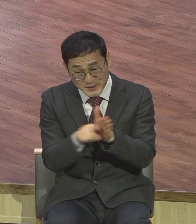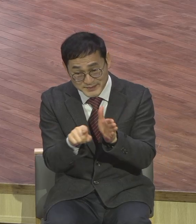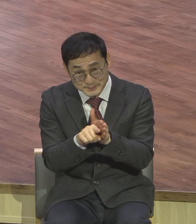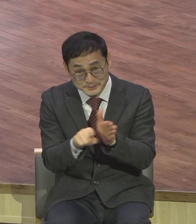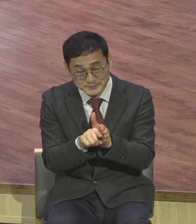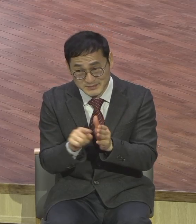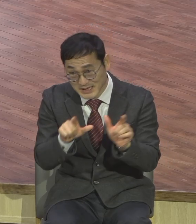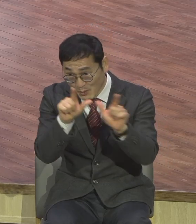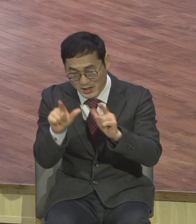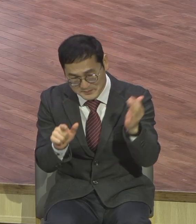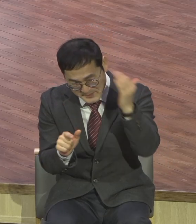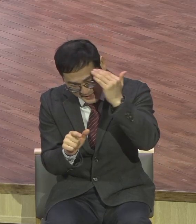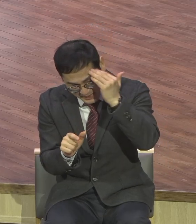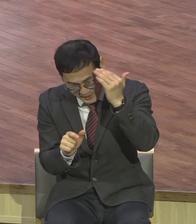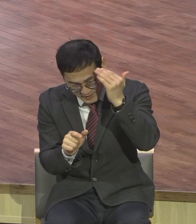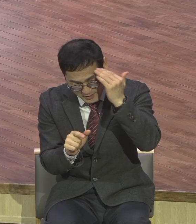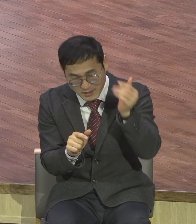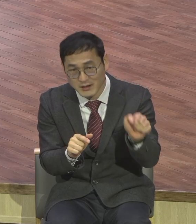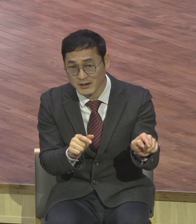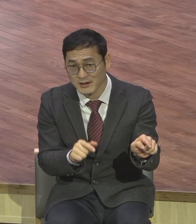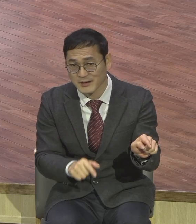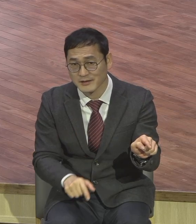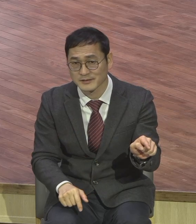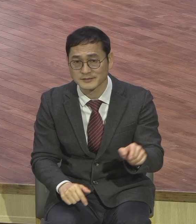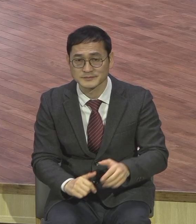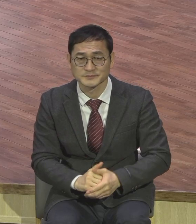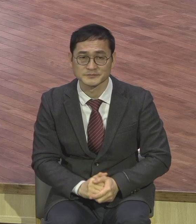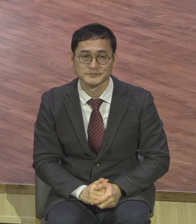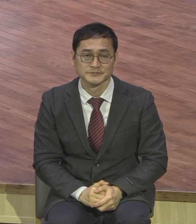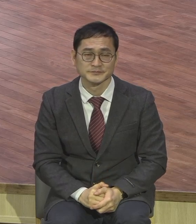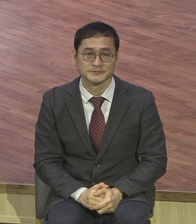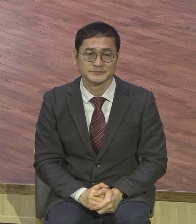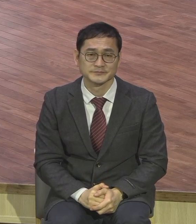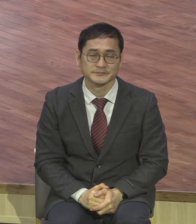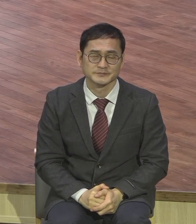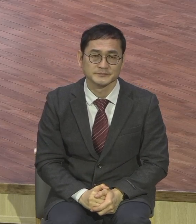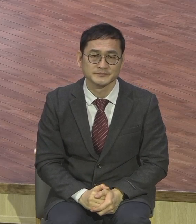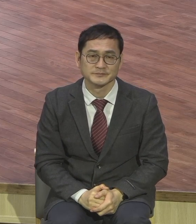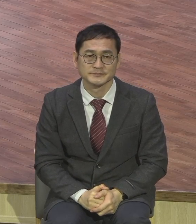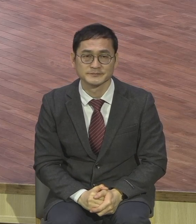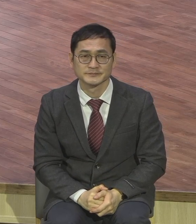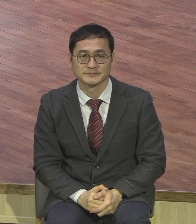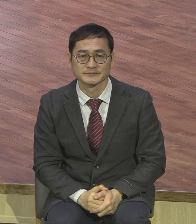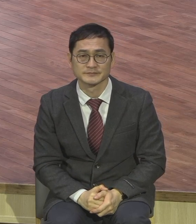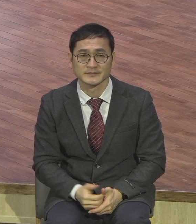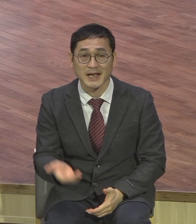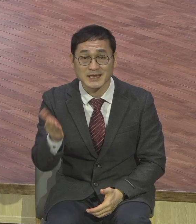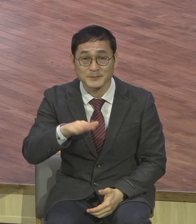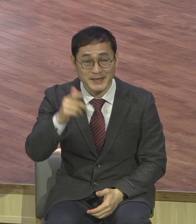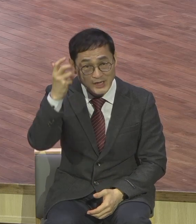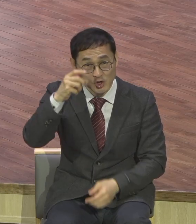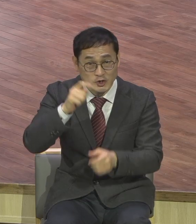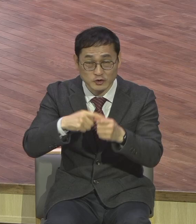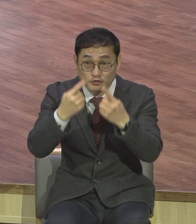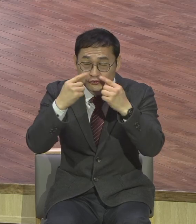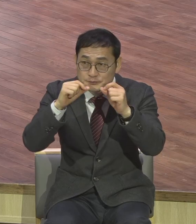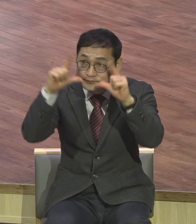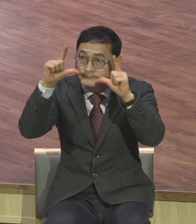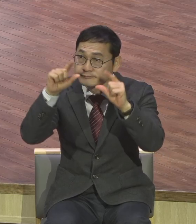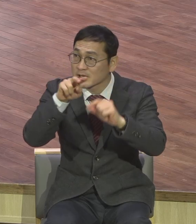생기지만은 여러분들이 하나님 앞에 영적 눈을 뜨고 바라보면 모든 것이 응답의